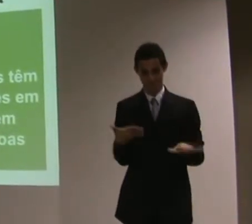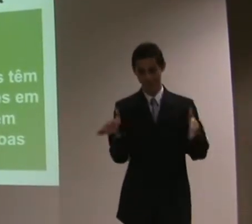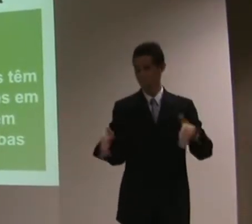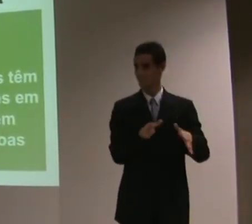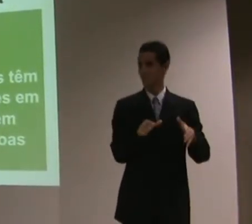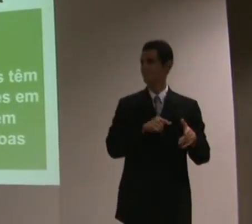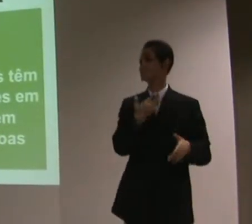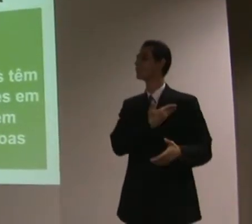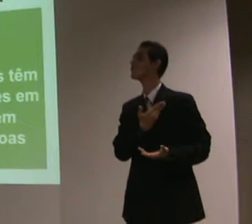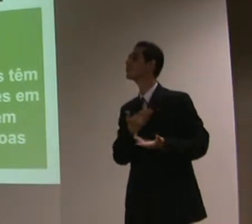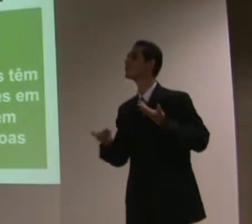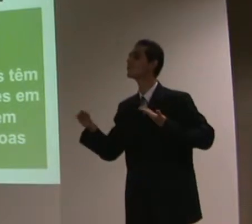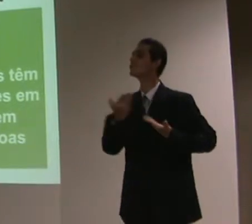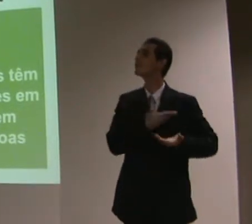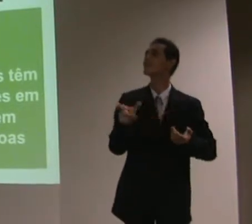colegas com deficiência, né?